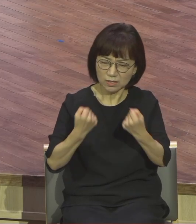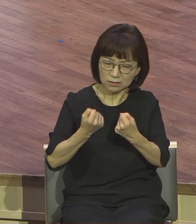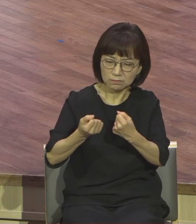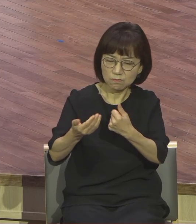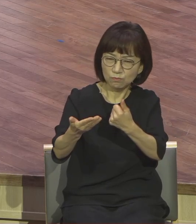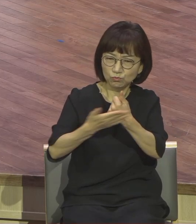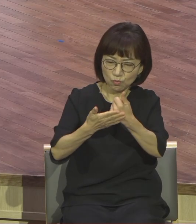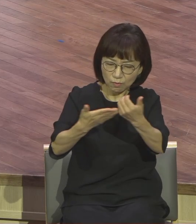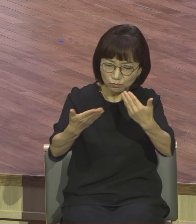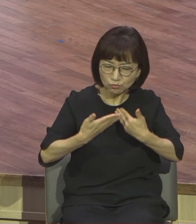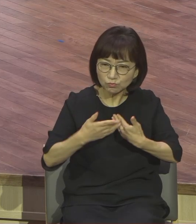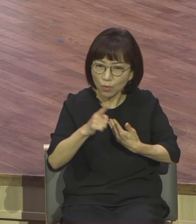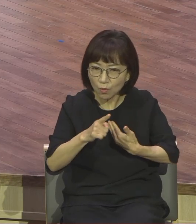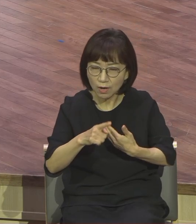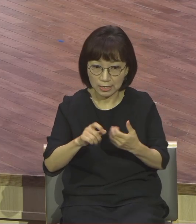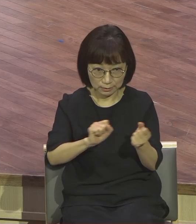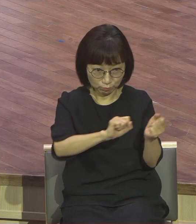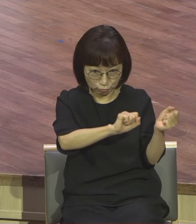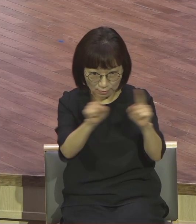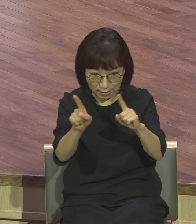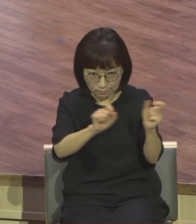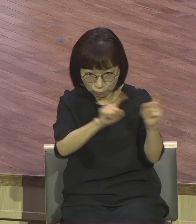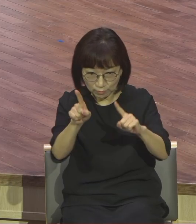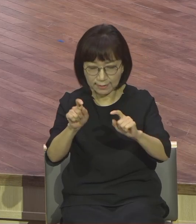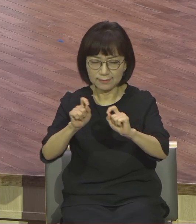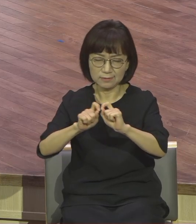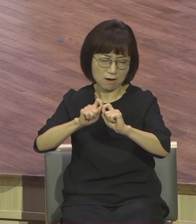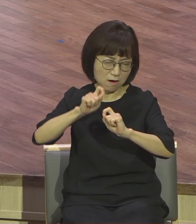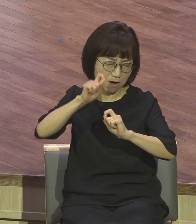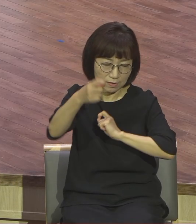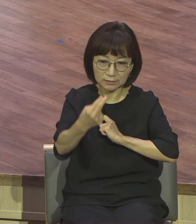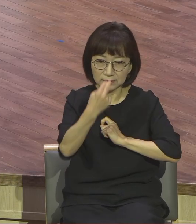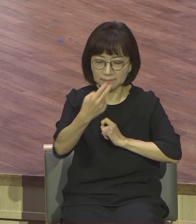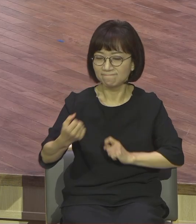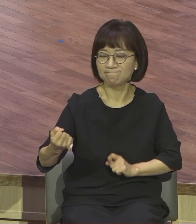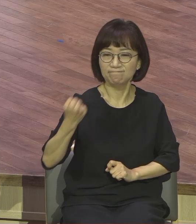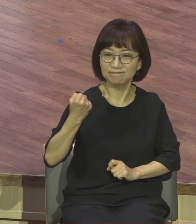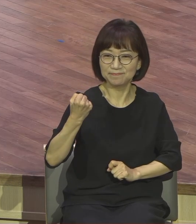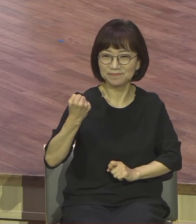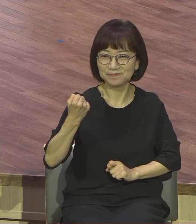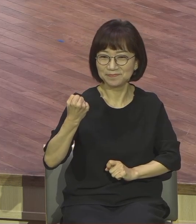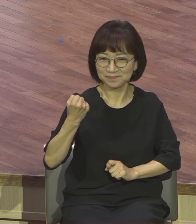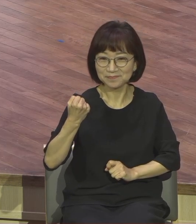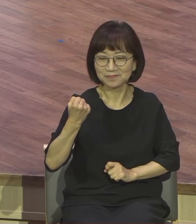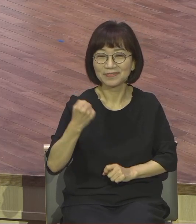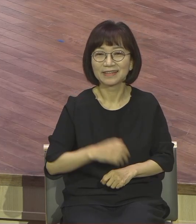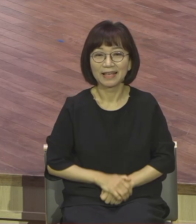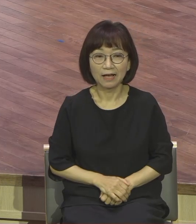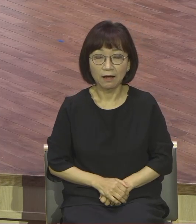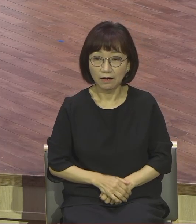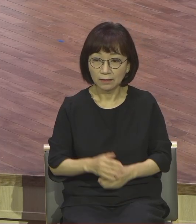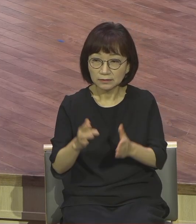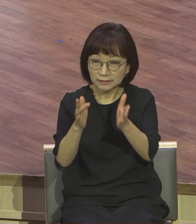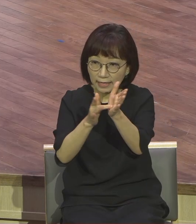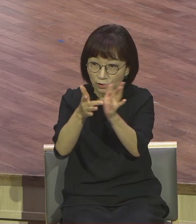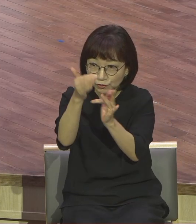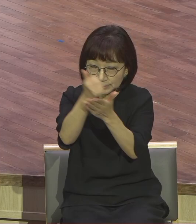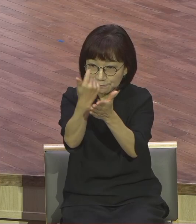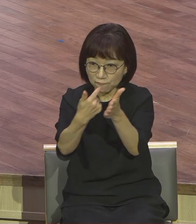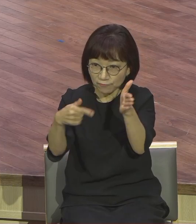부활을 영원한 생명을 가지기 때문에 예수를 위해서 순교도 할 수 있다. 예수를 위해서 책을